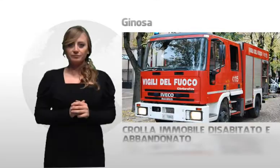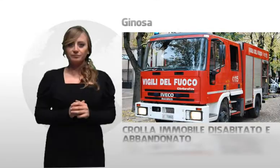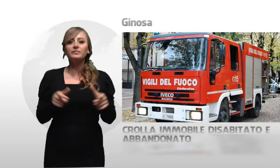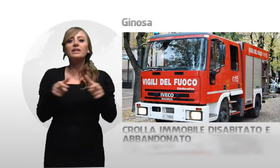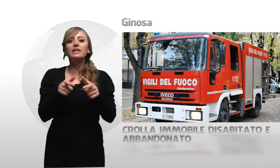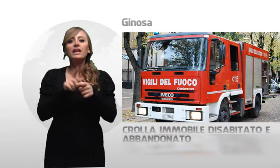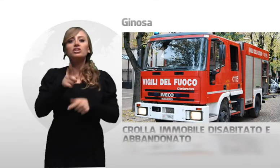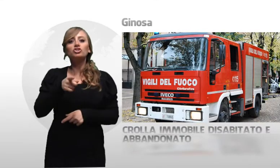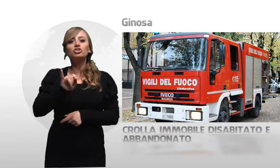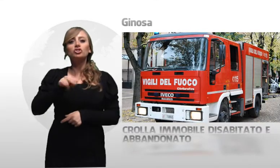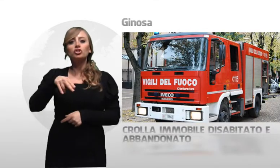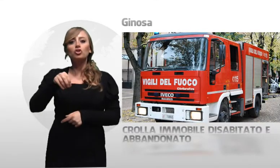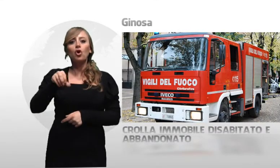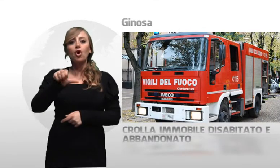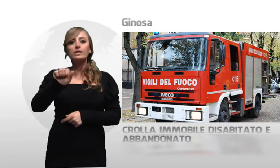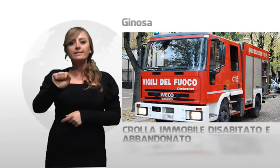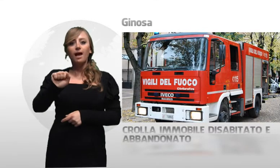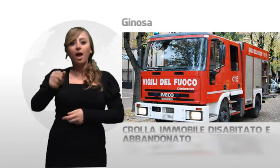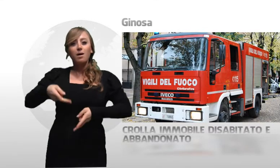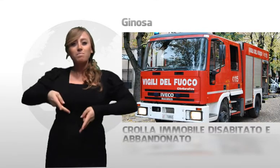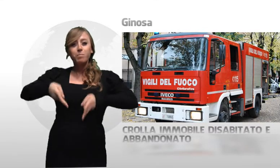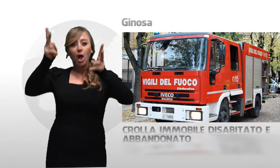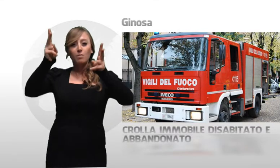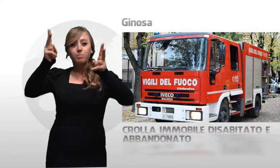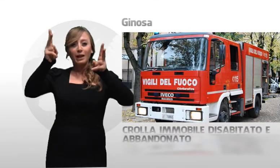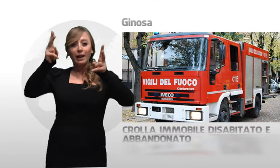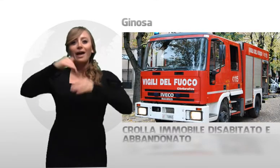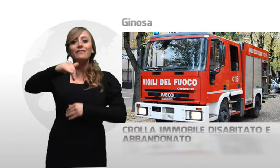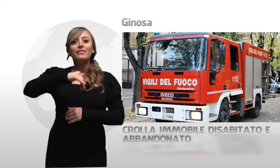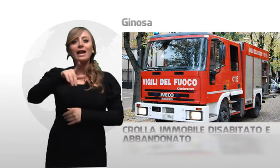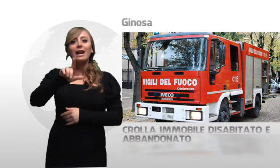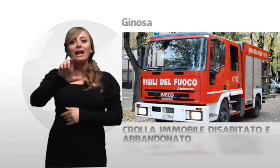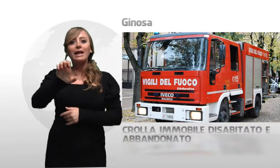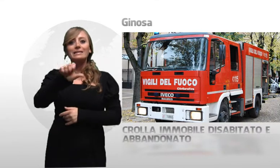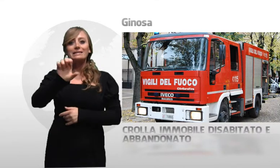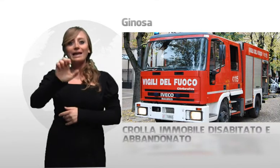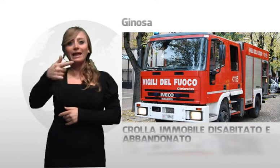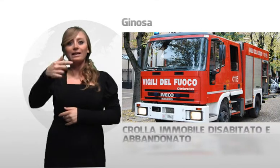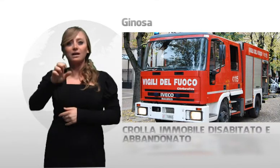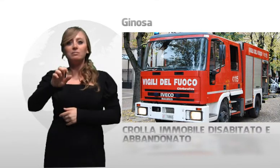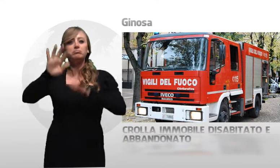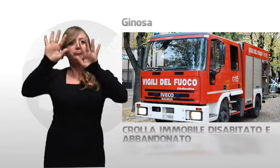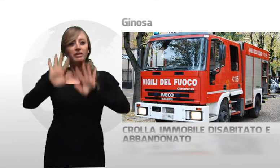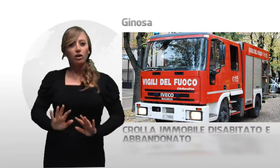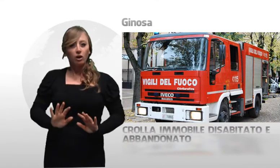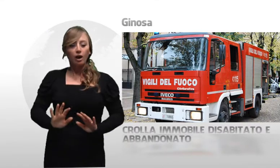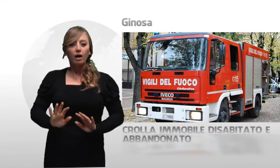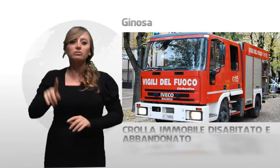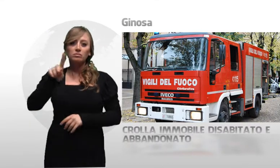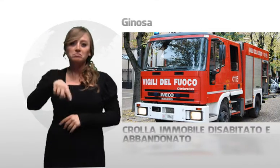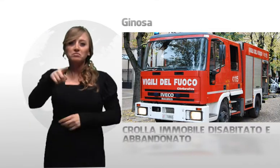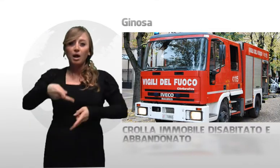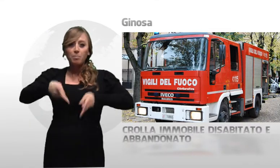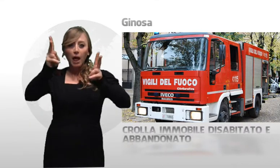Un altro immobile crollato a Ginosa in via Lesete. Anche in questo caso si tratta di un edificio disabitato in stato di